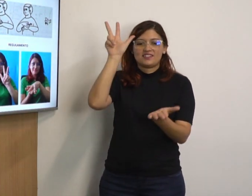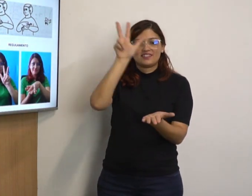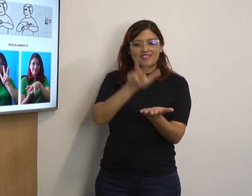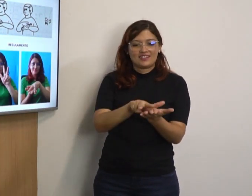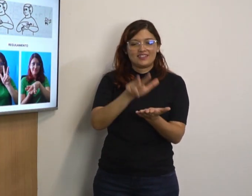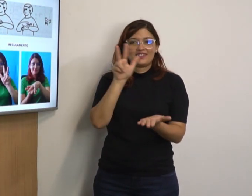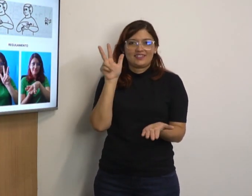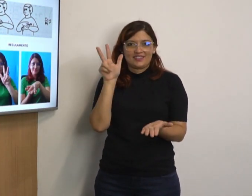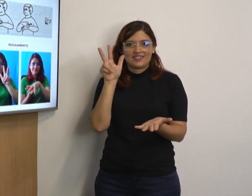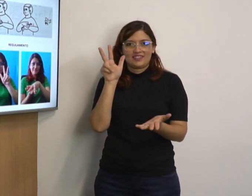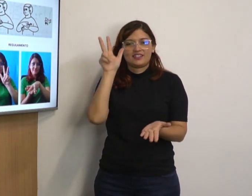Regulamento.